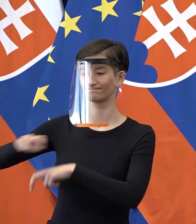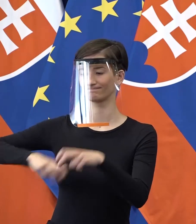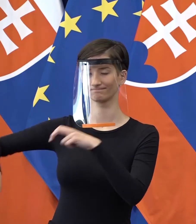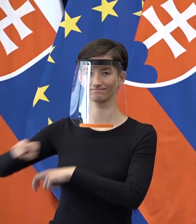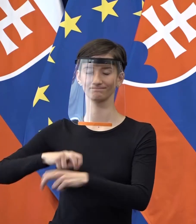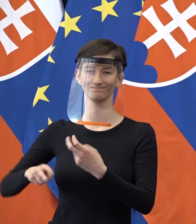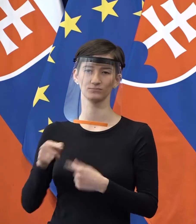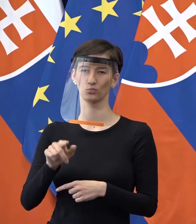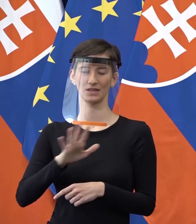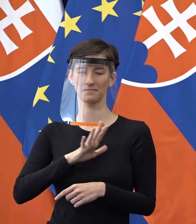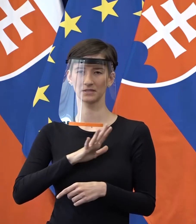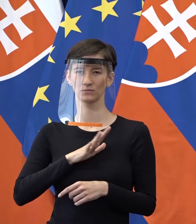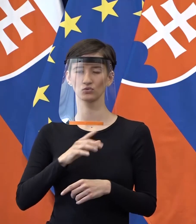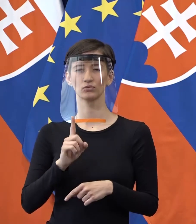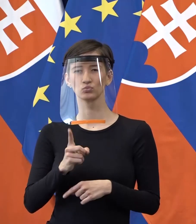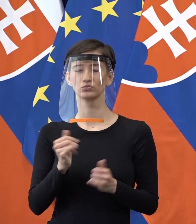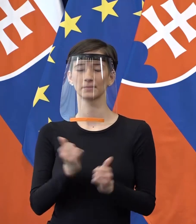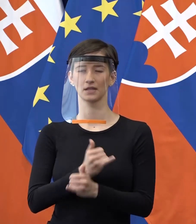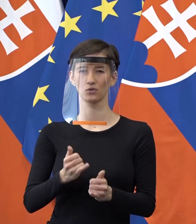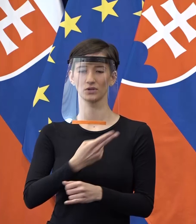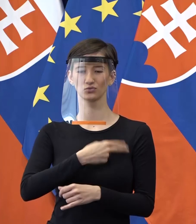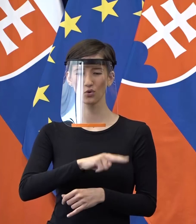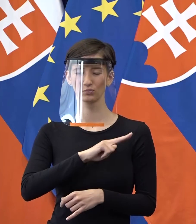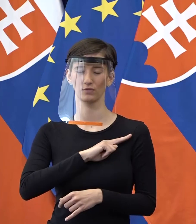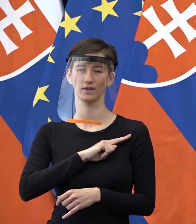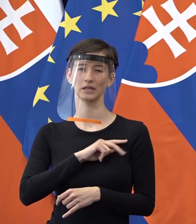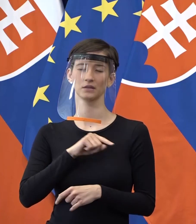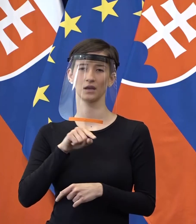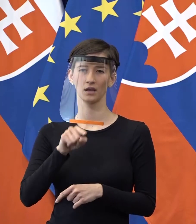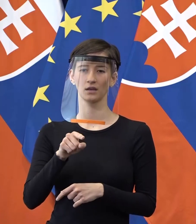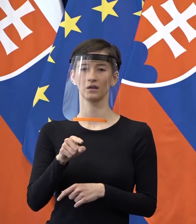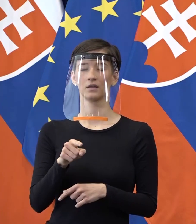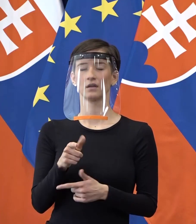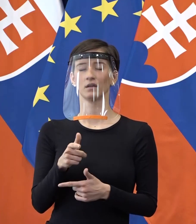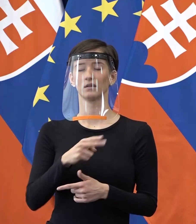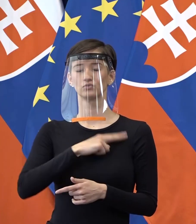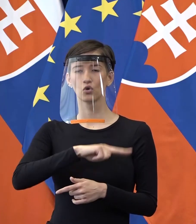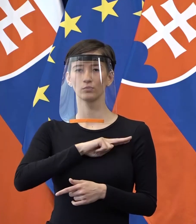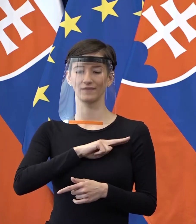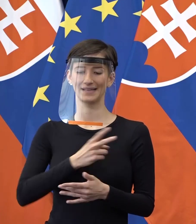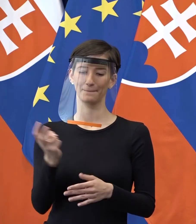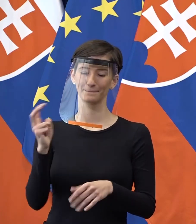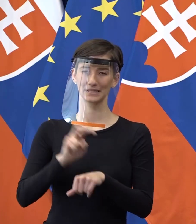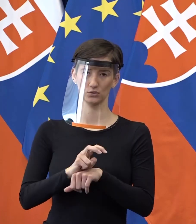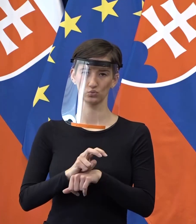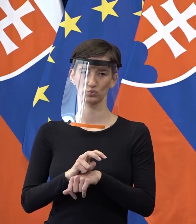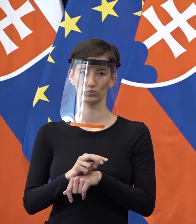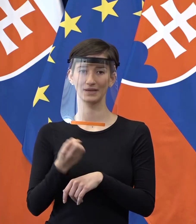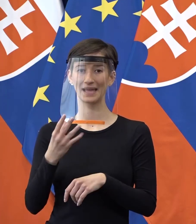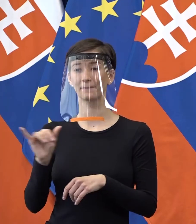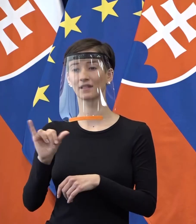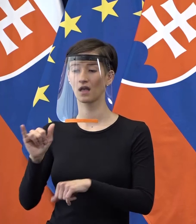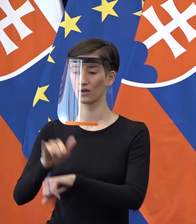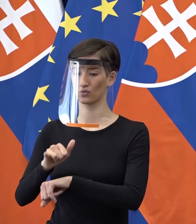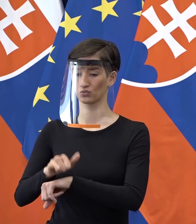vybojovali, s odpovednosťou 90 % ľudí, 1 % nezodpovedných, alebo 10 % nezodpovedných, nám všetko môžu pokaziť. A